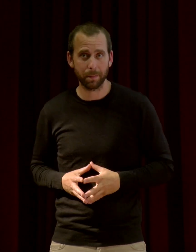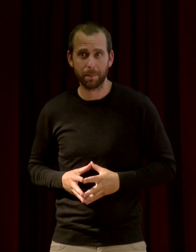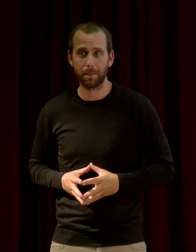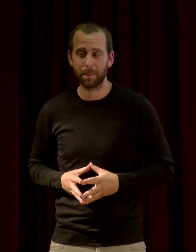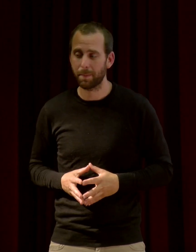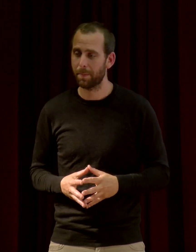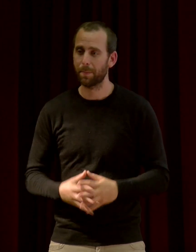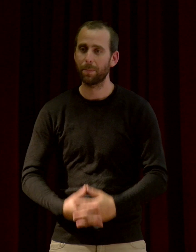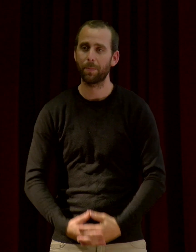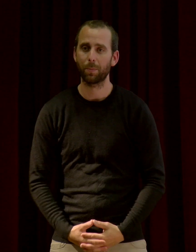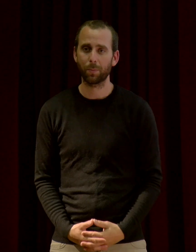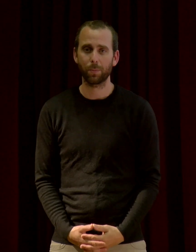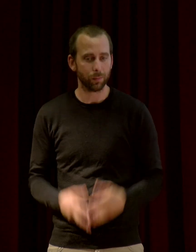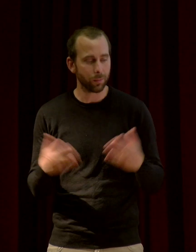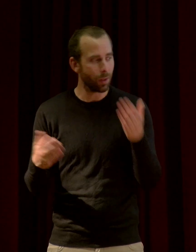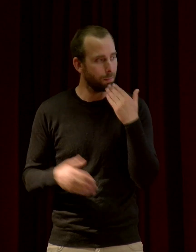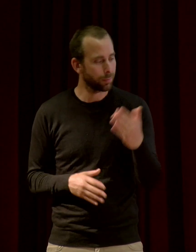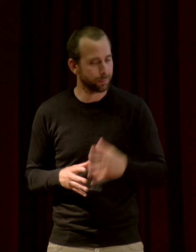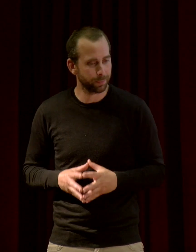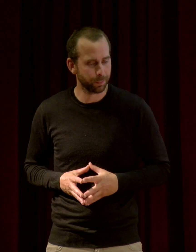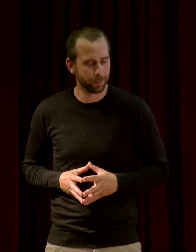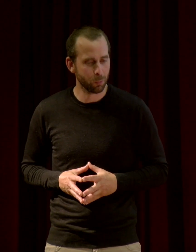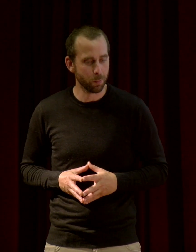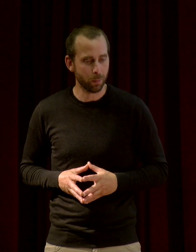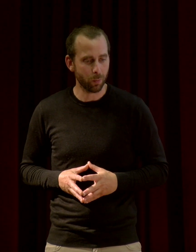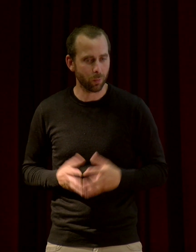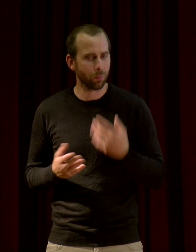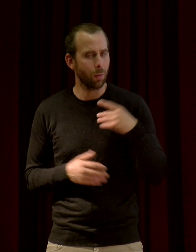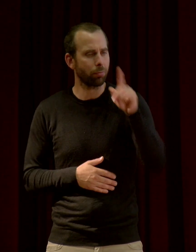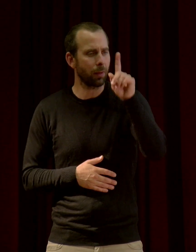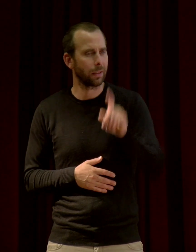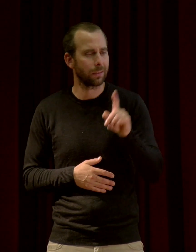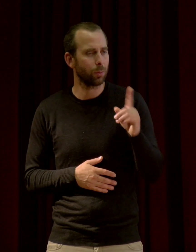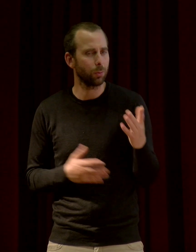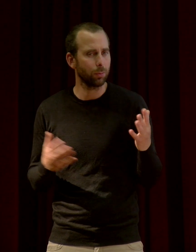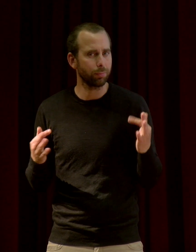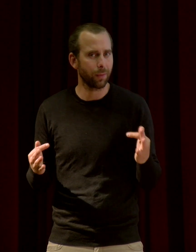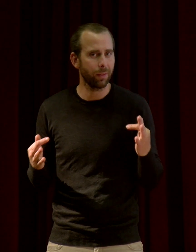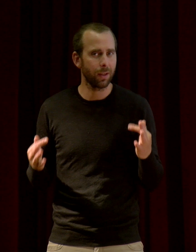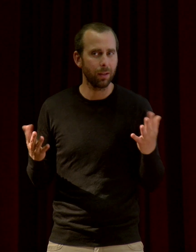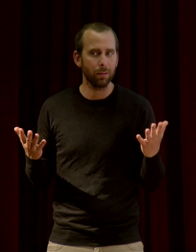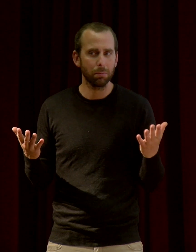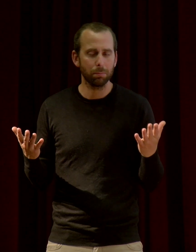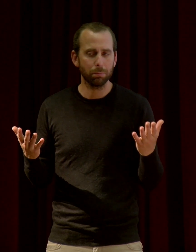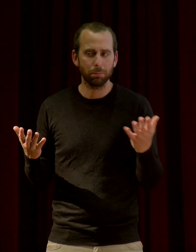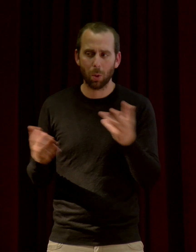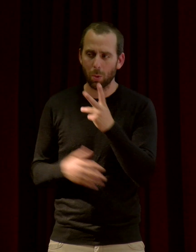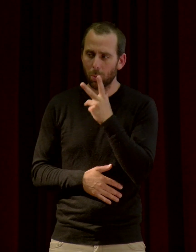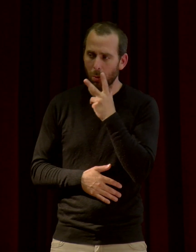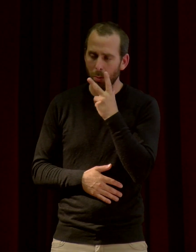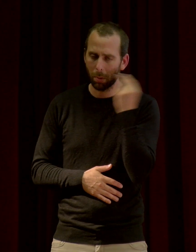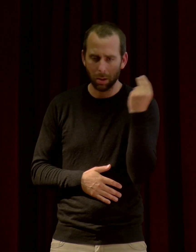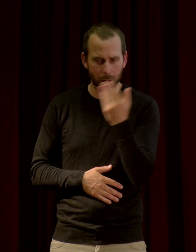Oui, bonjour. Oui, j'ai voulu savoir qu'est-ce qui se passe quand un être humain se